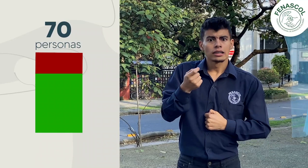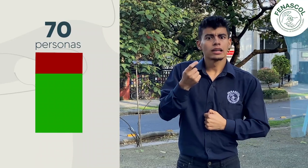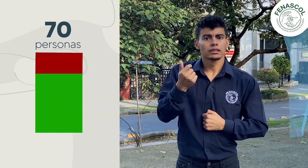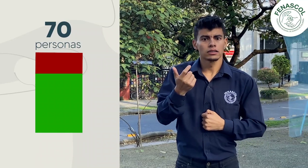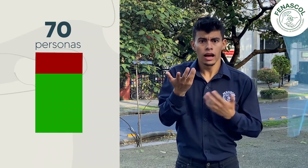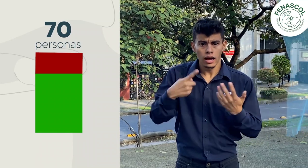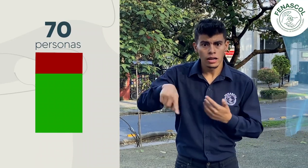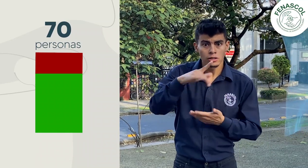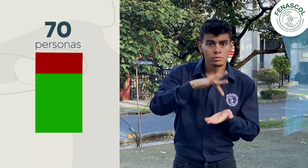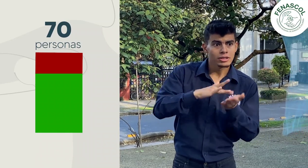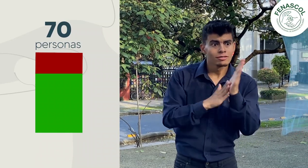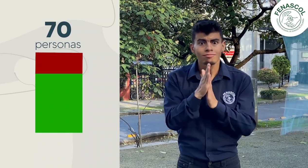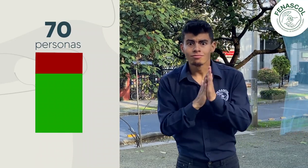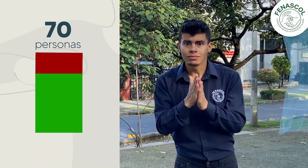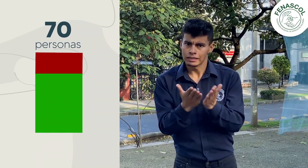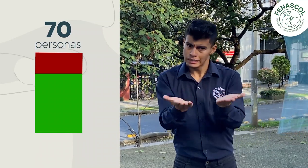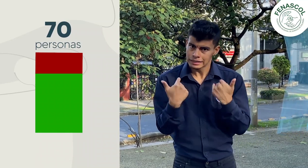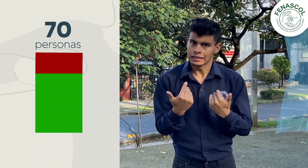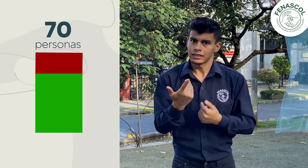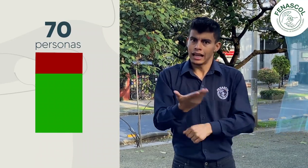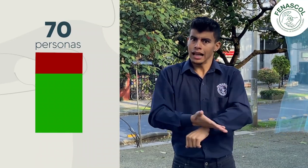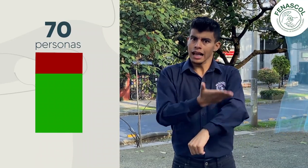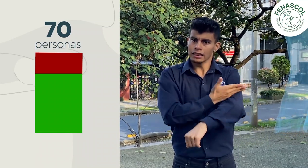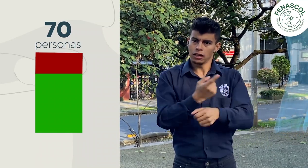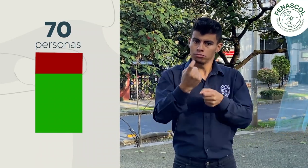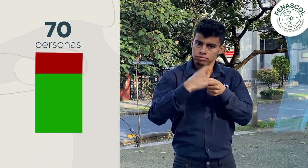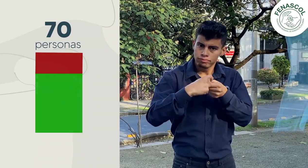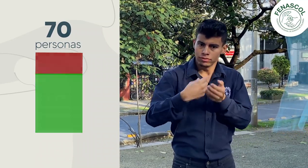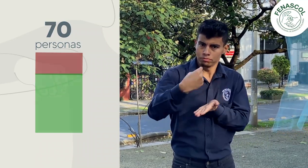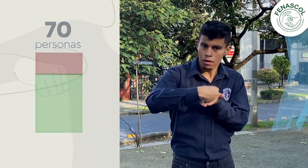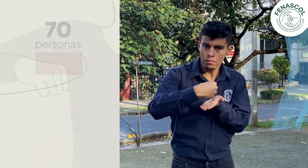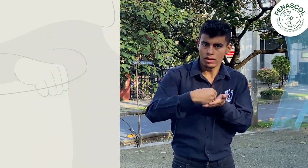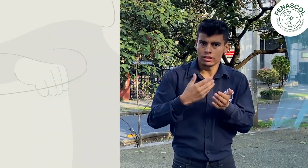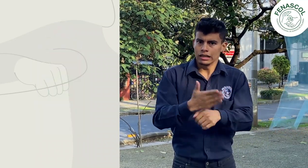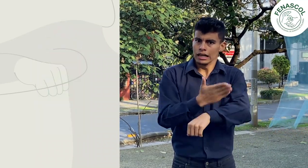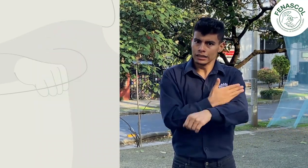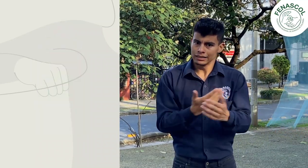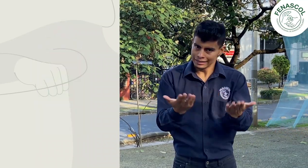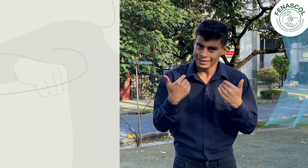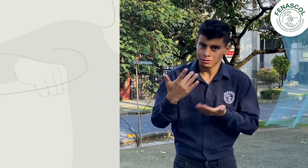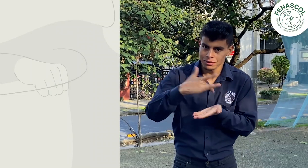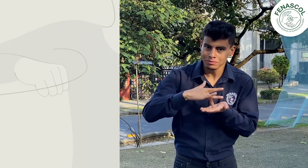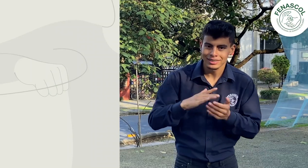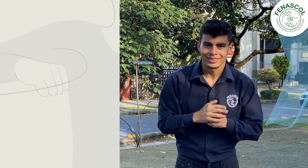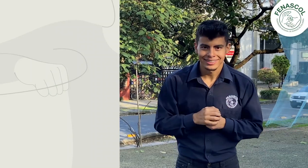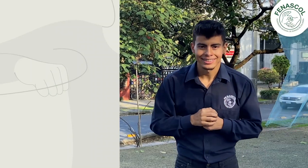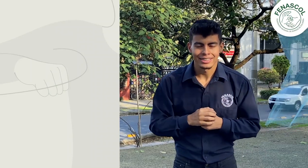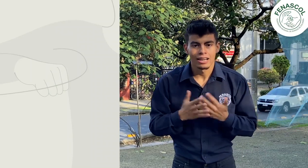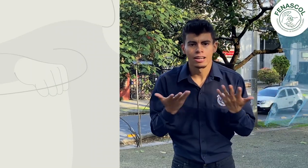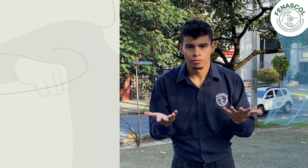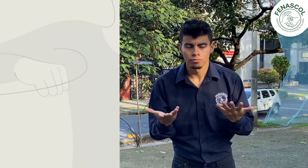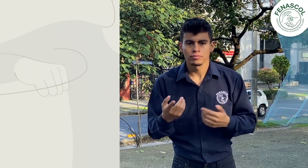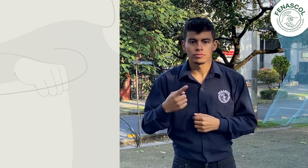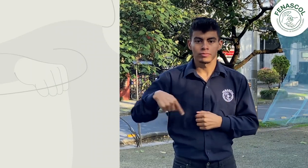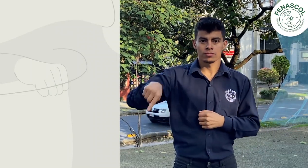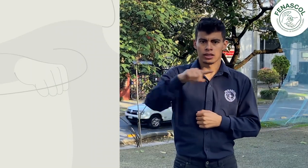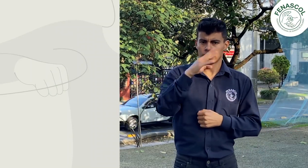interesado en asistir, no te quedes por fuera. Realiza tu inscripción y pago cuanto antes, para que puedas participar. Si tienes dudas o